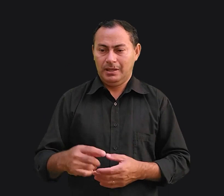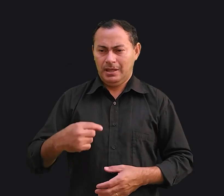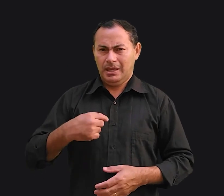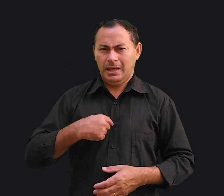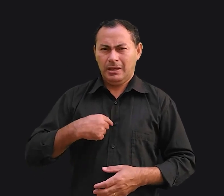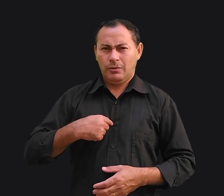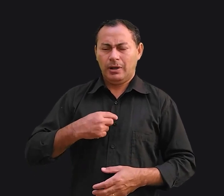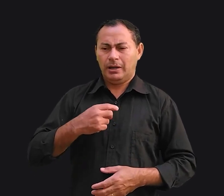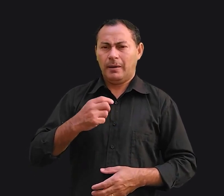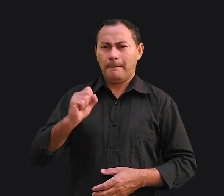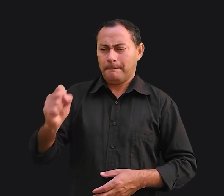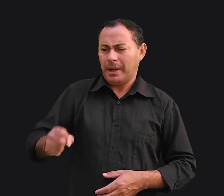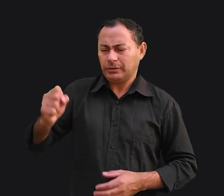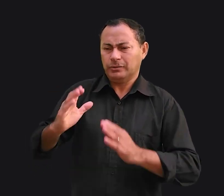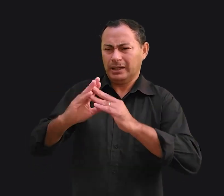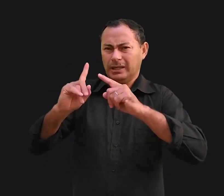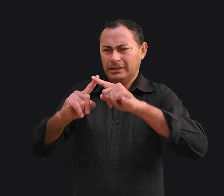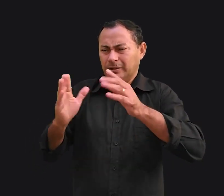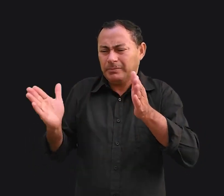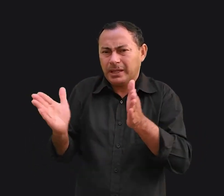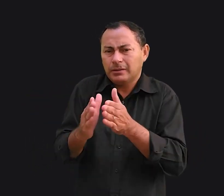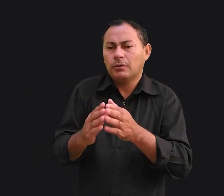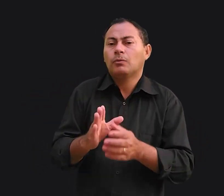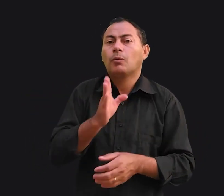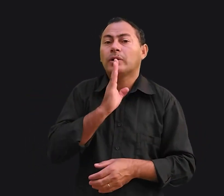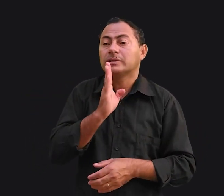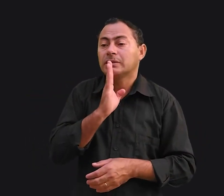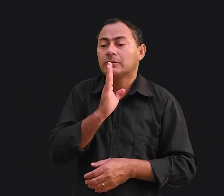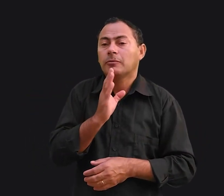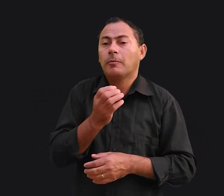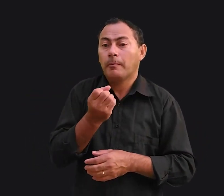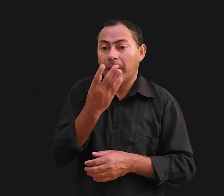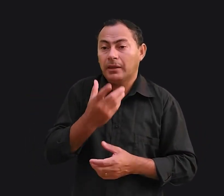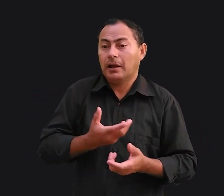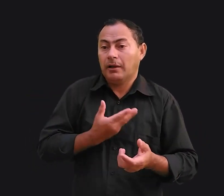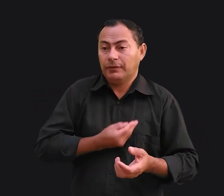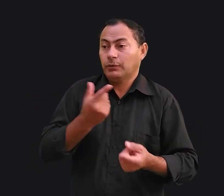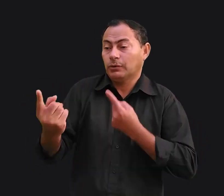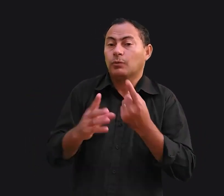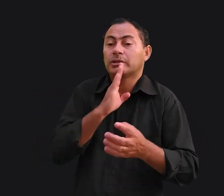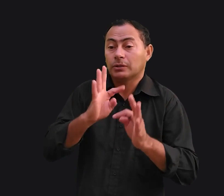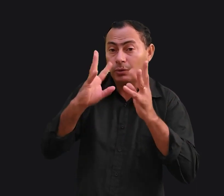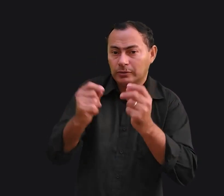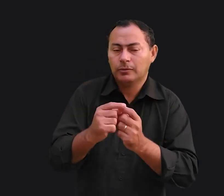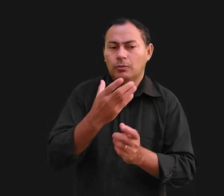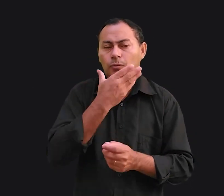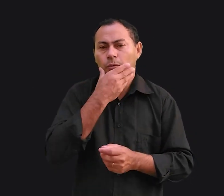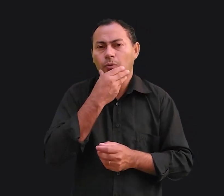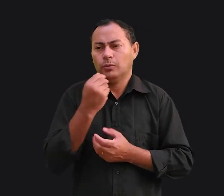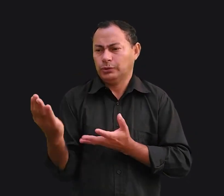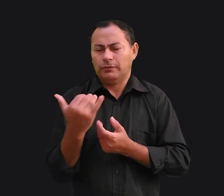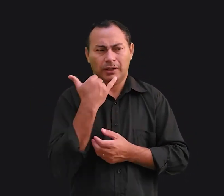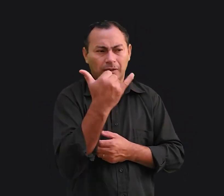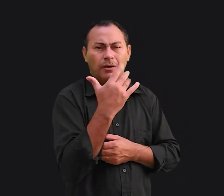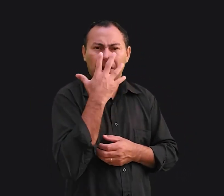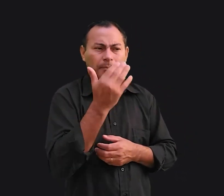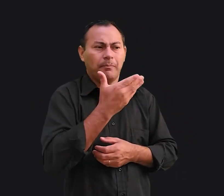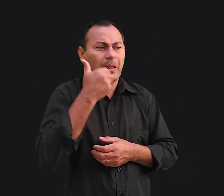eu era pastor de uma igreja pequena, onde um conhecia bem a vida do outro, um rapaz me ligou e disse, acho melhor o senhor